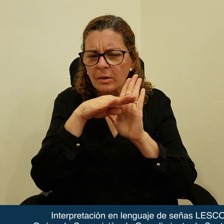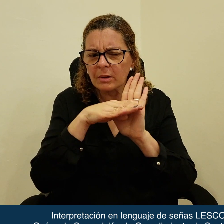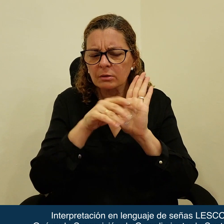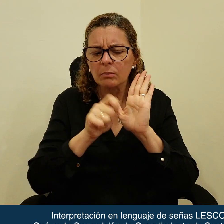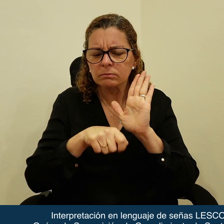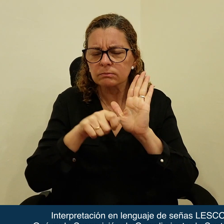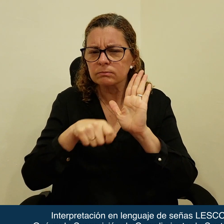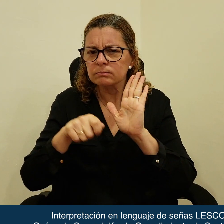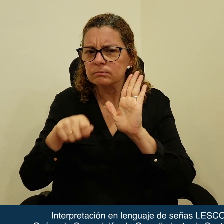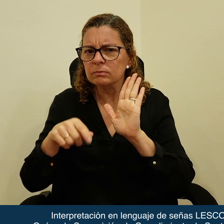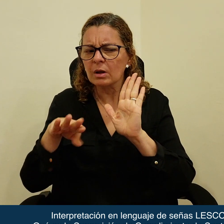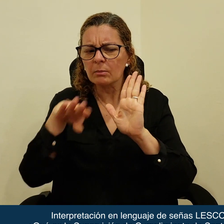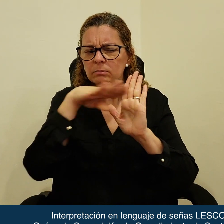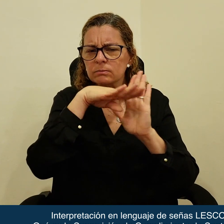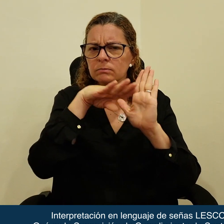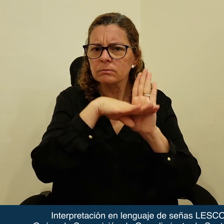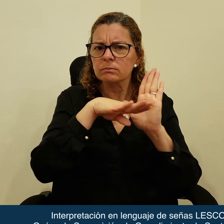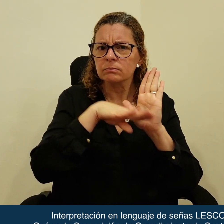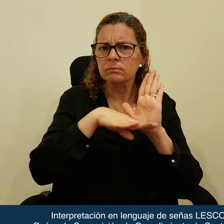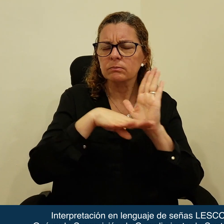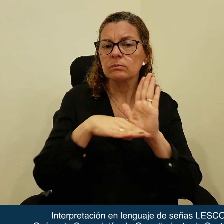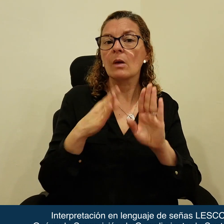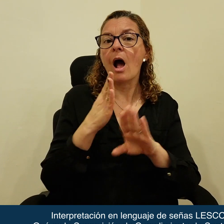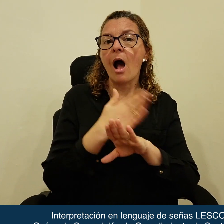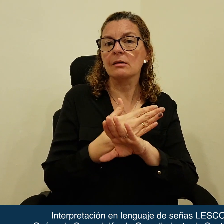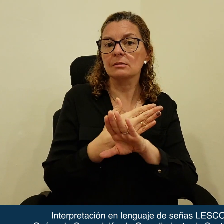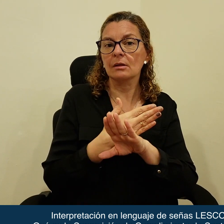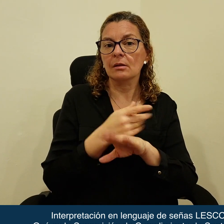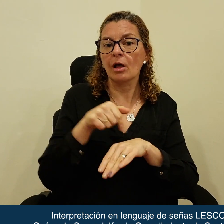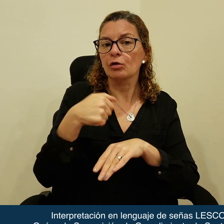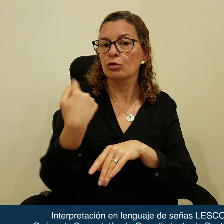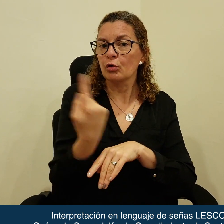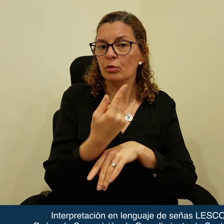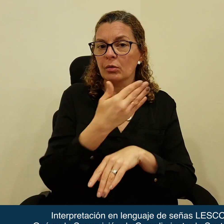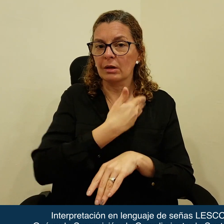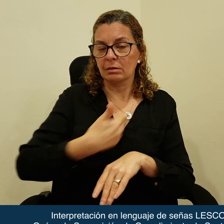que se disponen en las sentencias hacia los Estados.